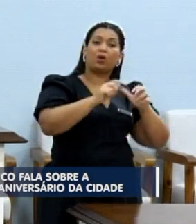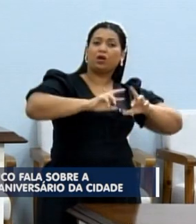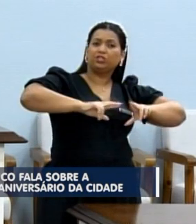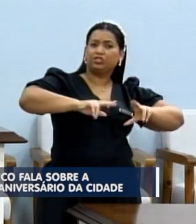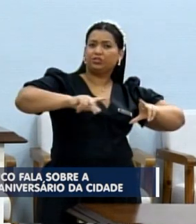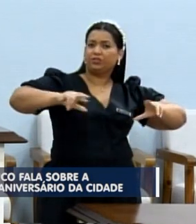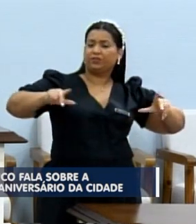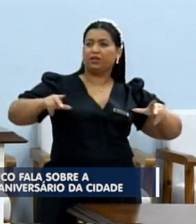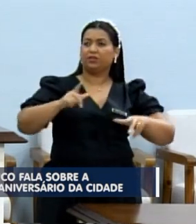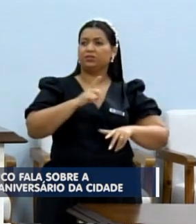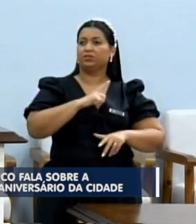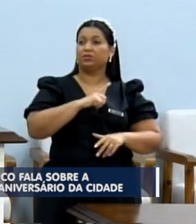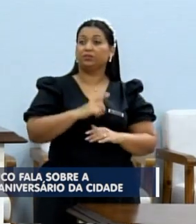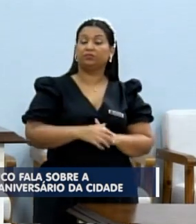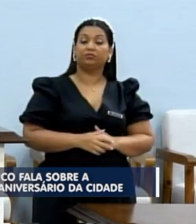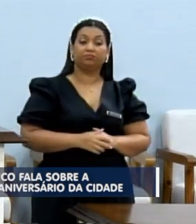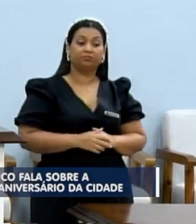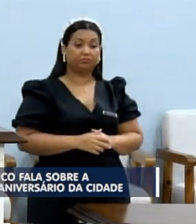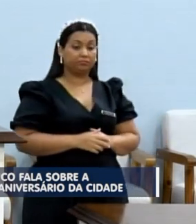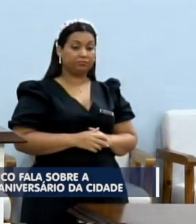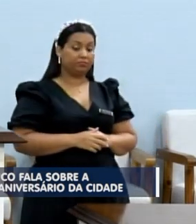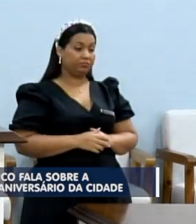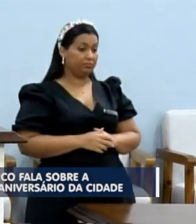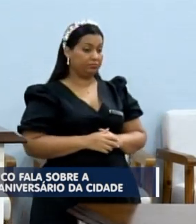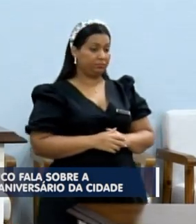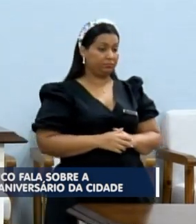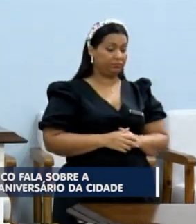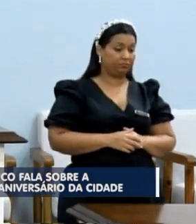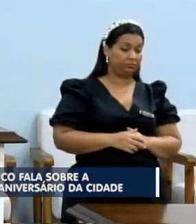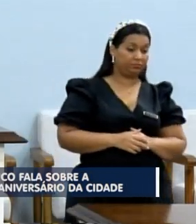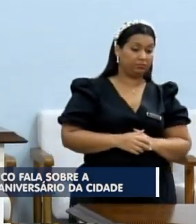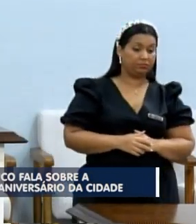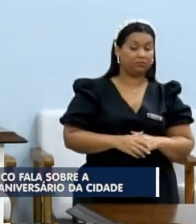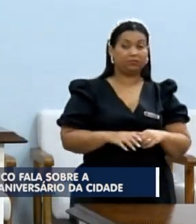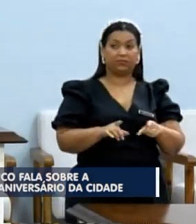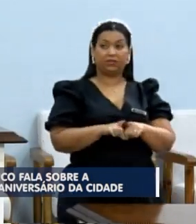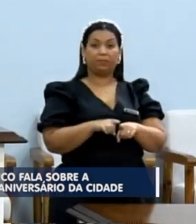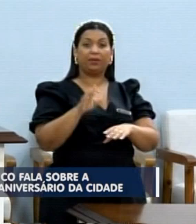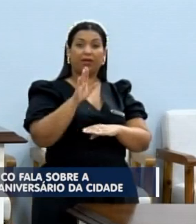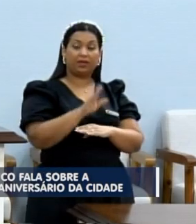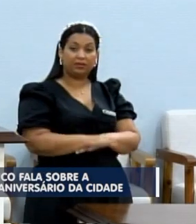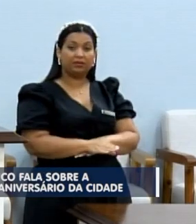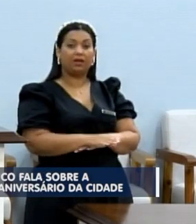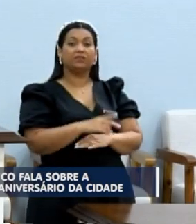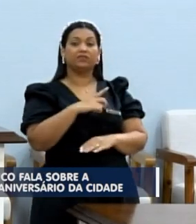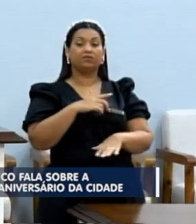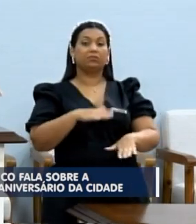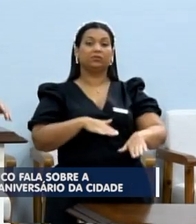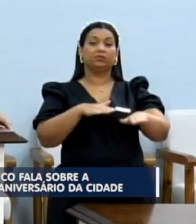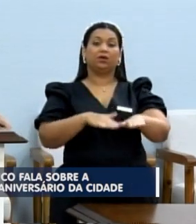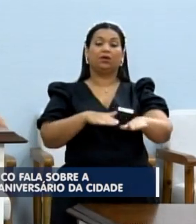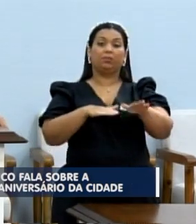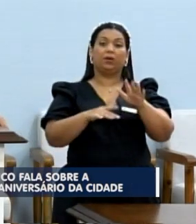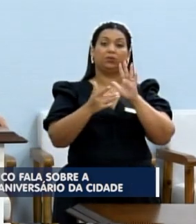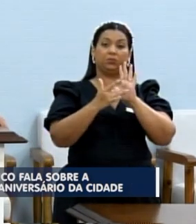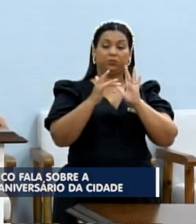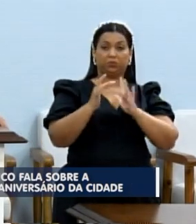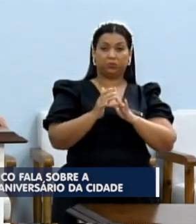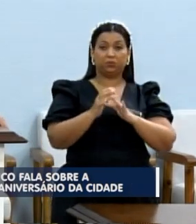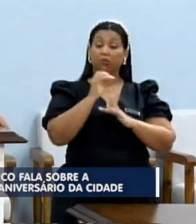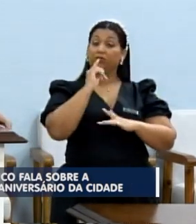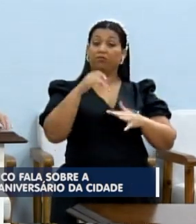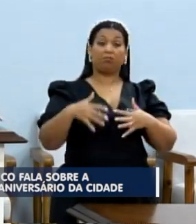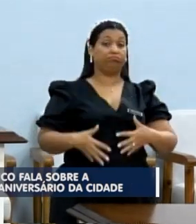e, inclusive, também à tarde tivemos a marcha para Jesus, no qual falo com muito orgulho.